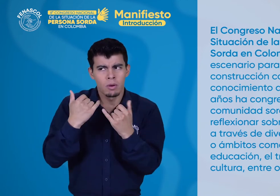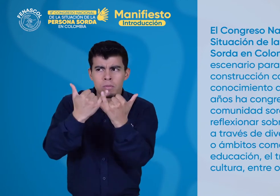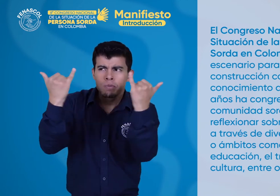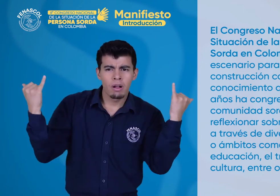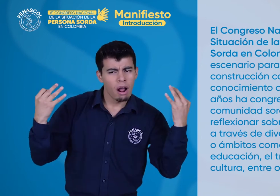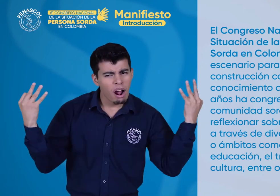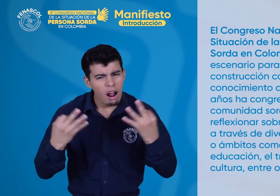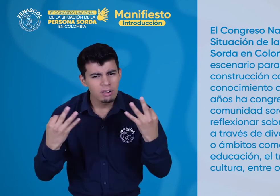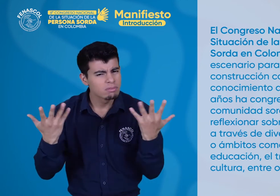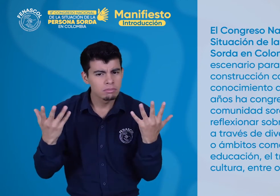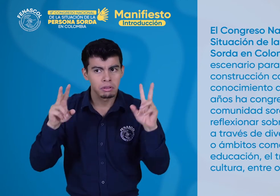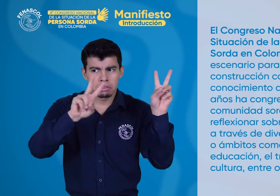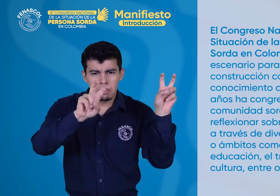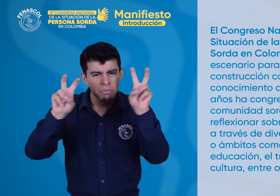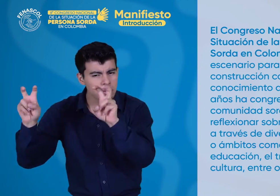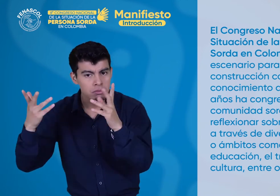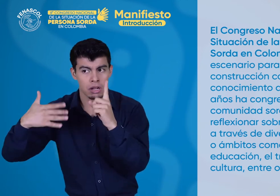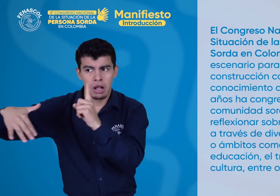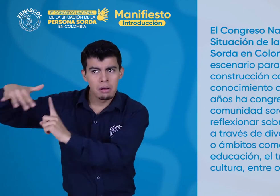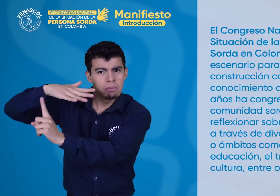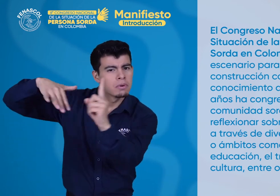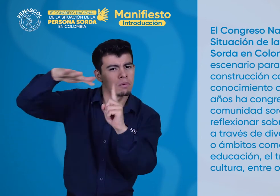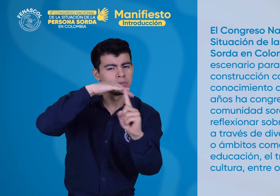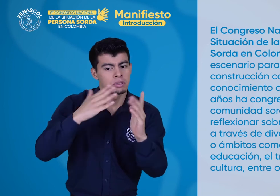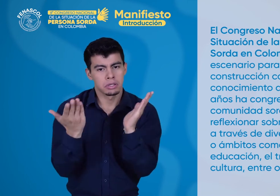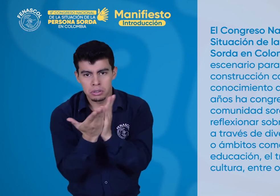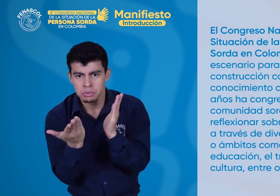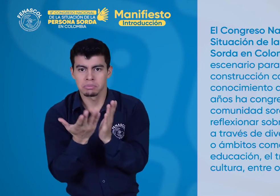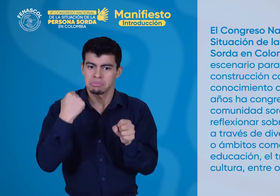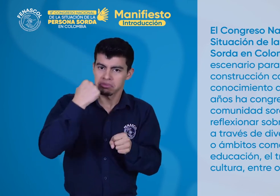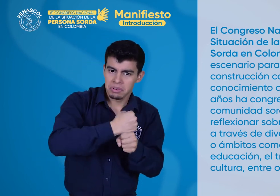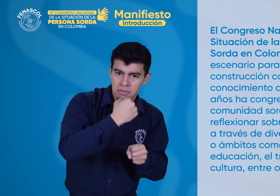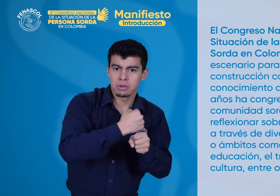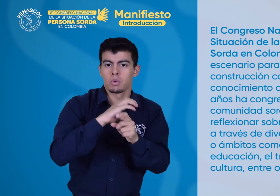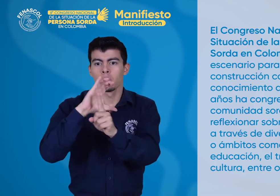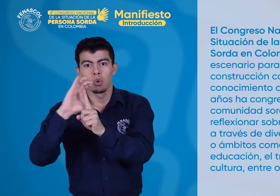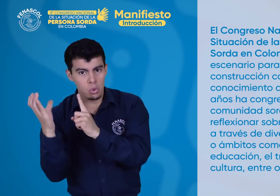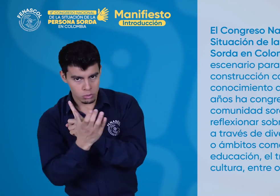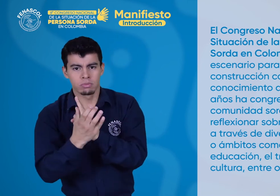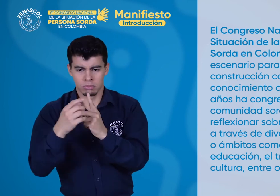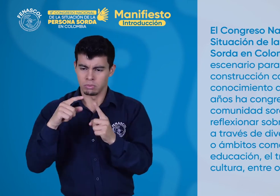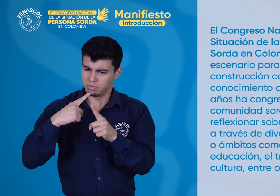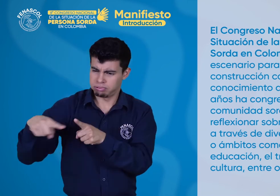través de diversos tópicos o ámbitos como la educación, el trabajo, la cultura, entre otros